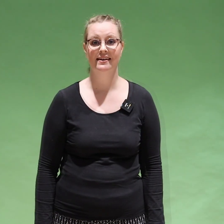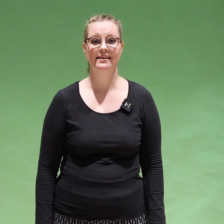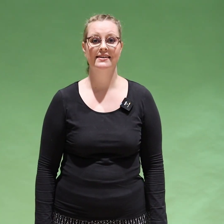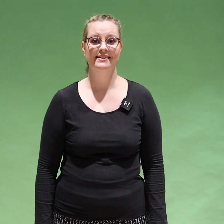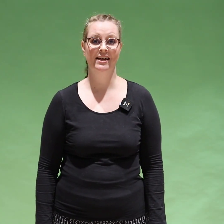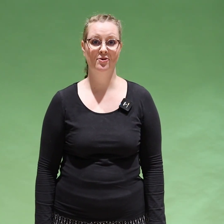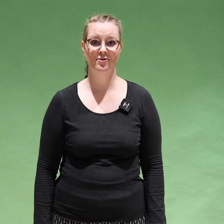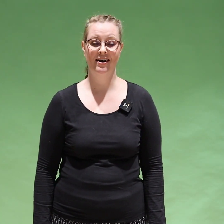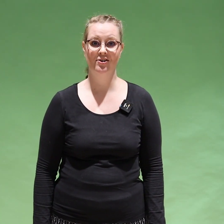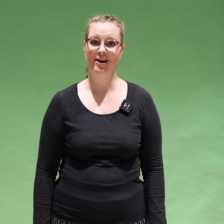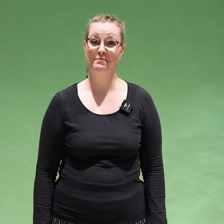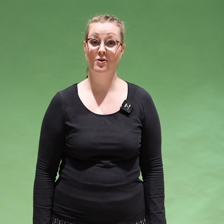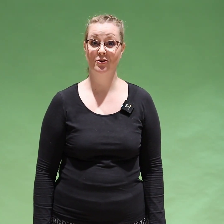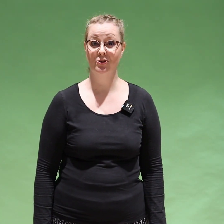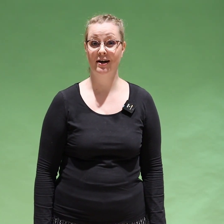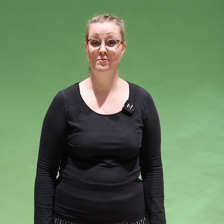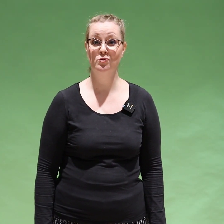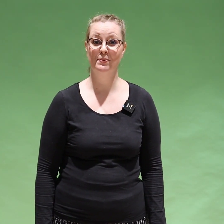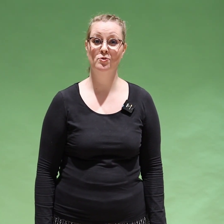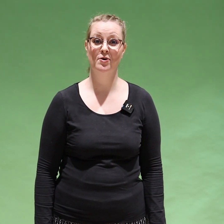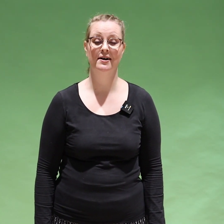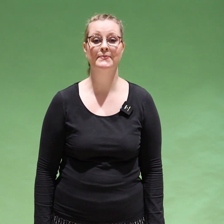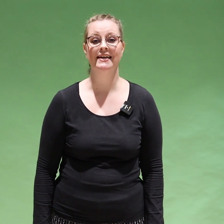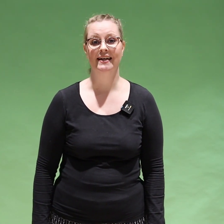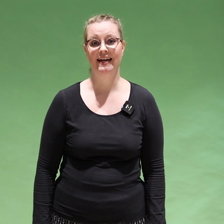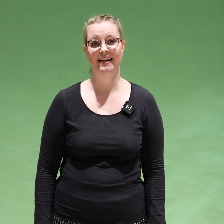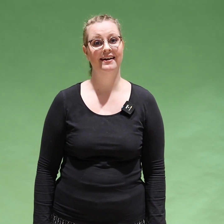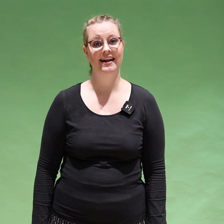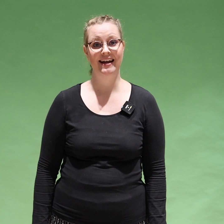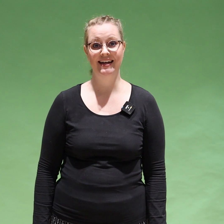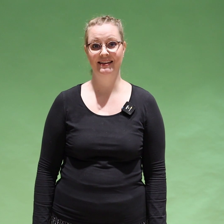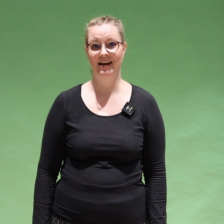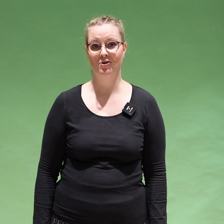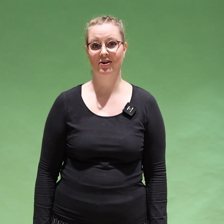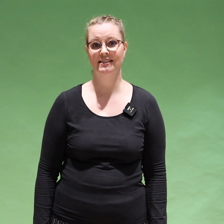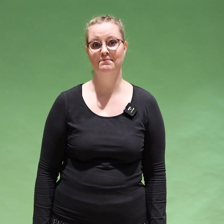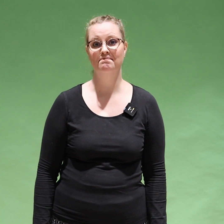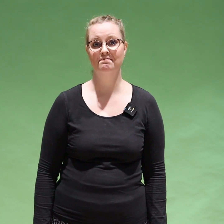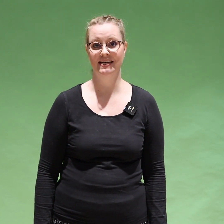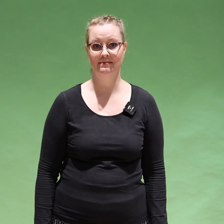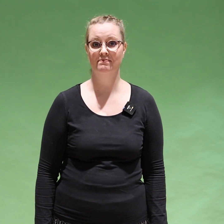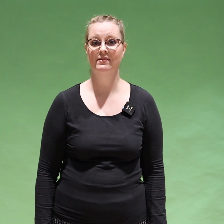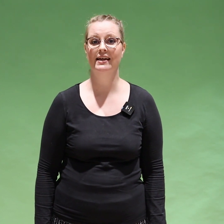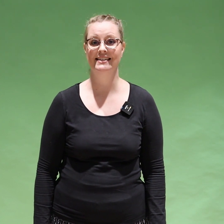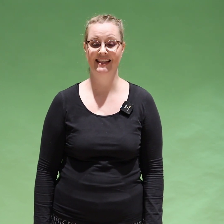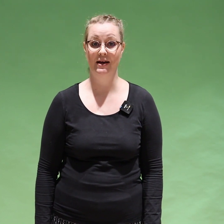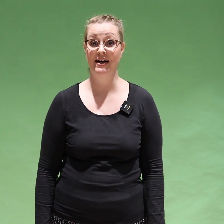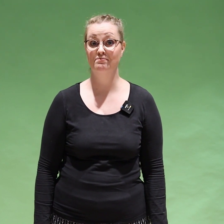Silloin kun aivoilla on jotain muuta puuhaa, niin ne eivät niin tehokkaasti pääse käsittelemään